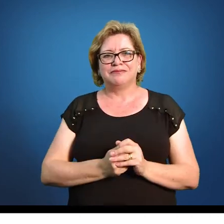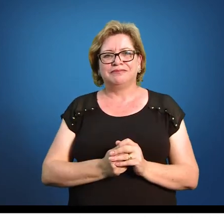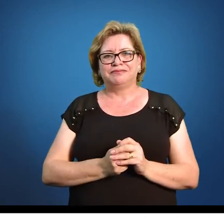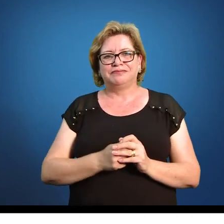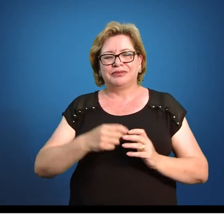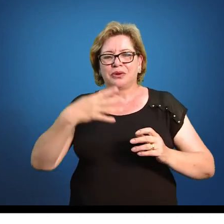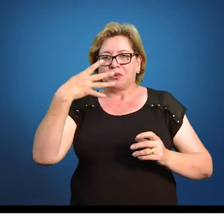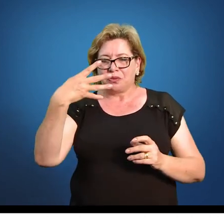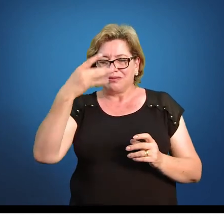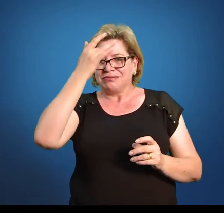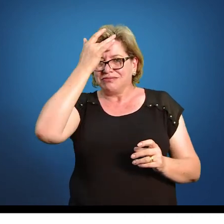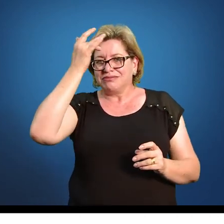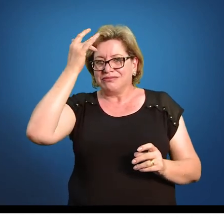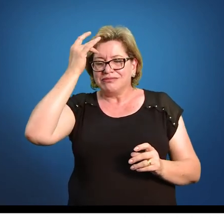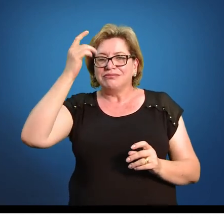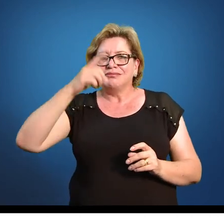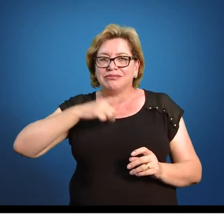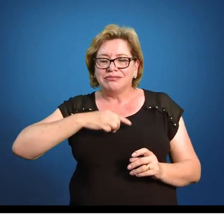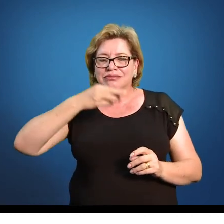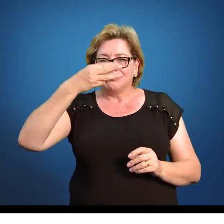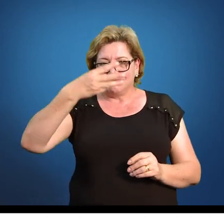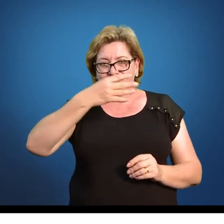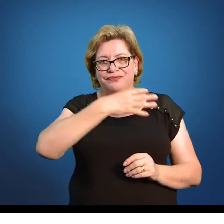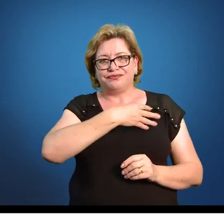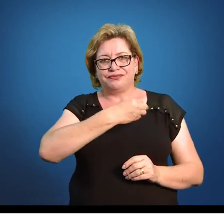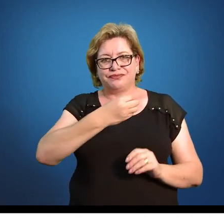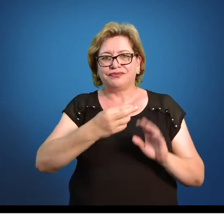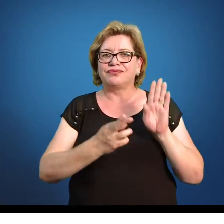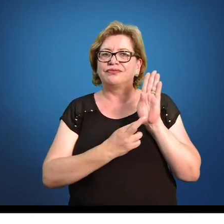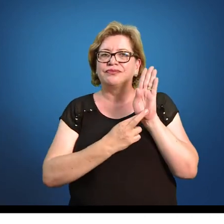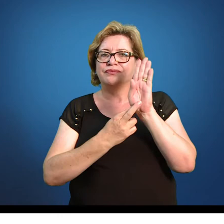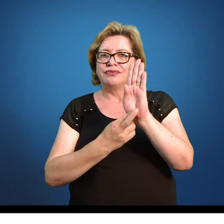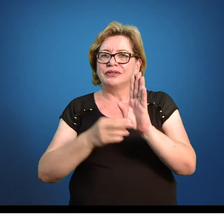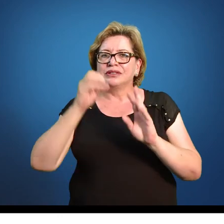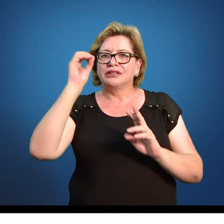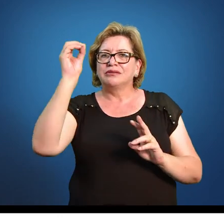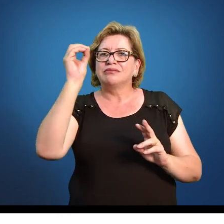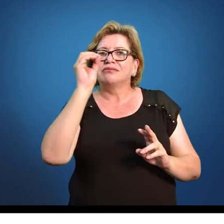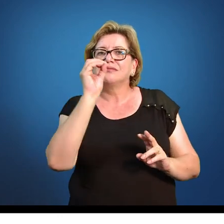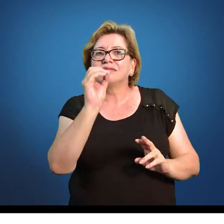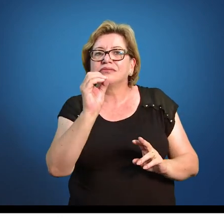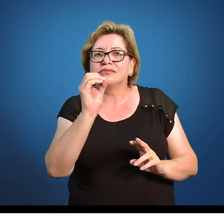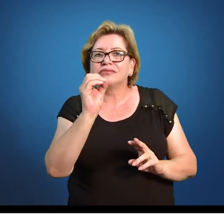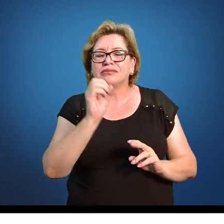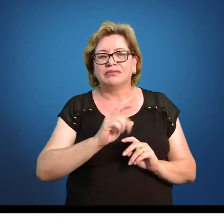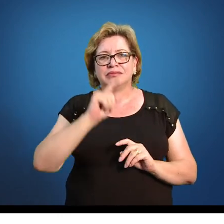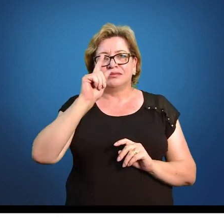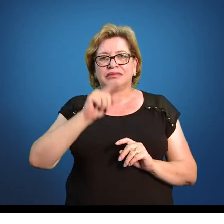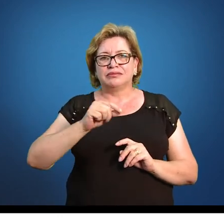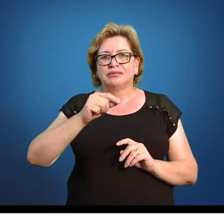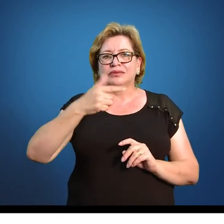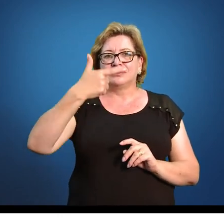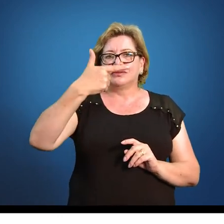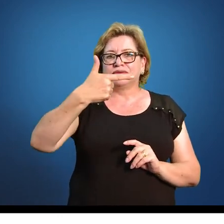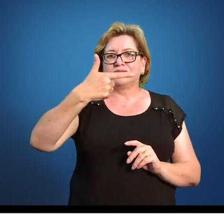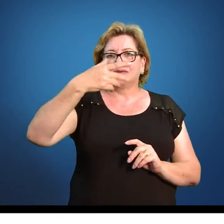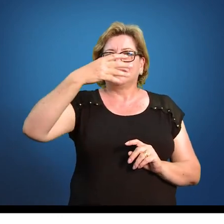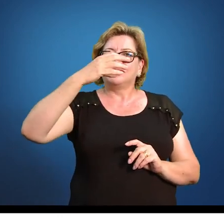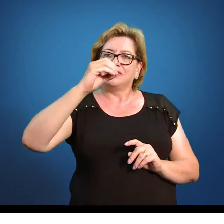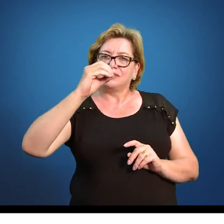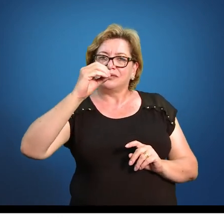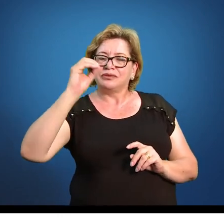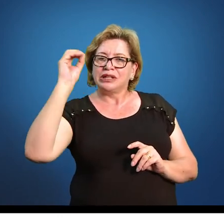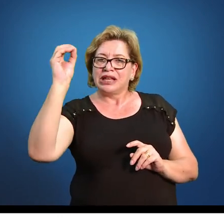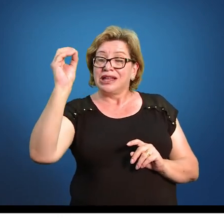quatro pessoas têm três filhos. Isso representa, percentualmente, quanto? 20% do